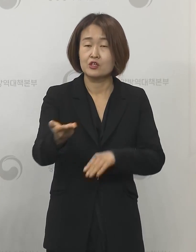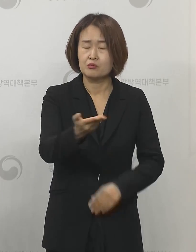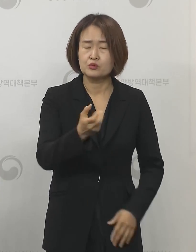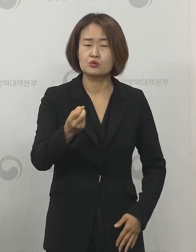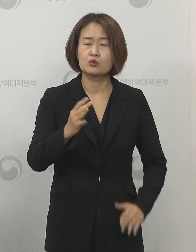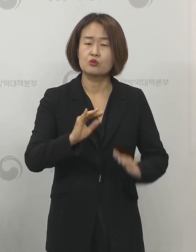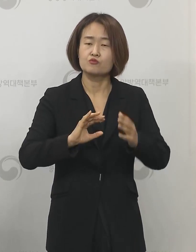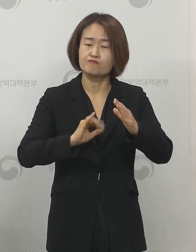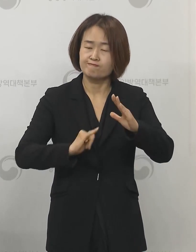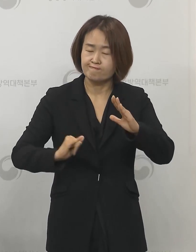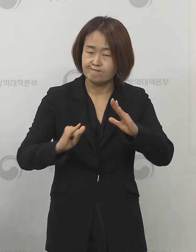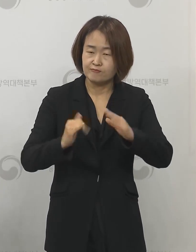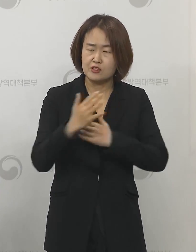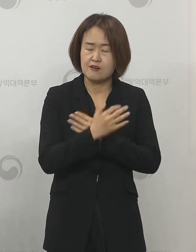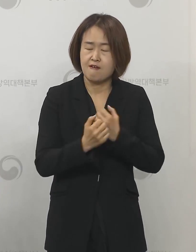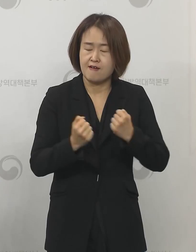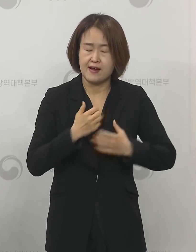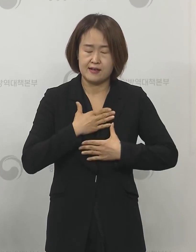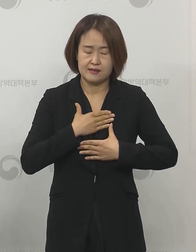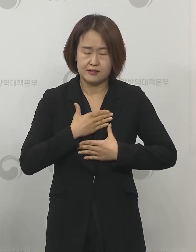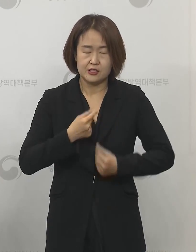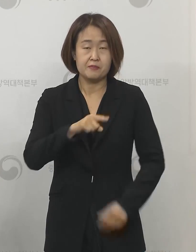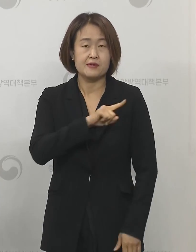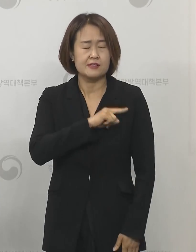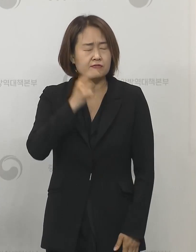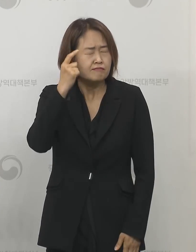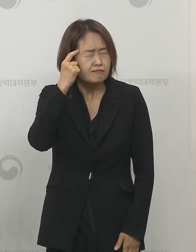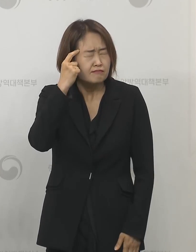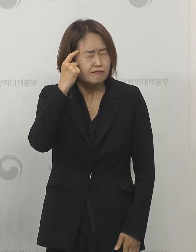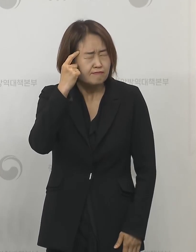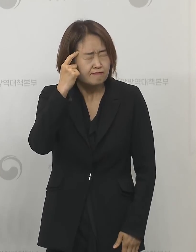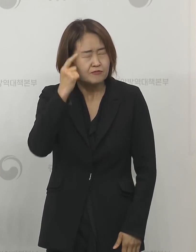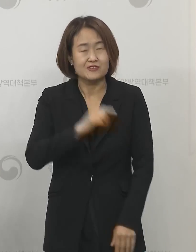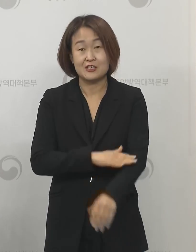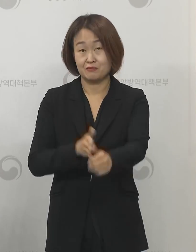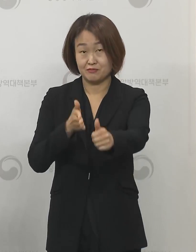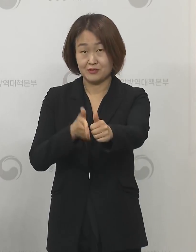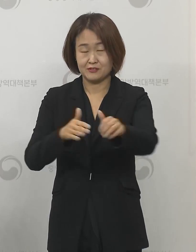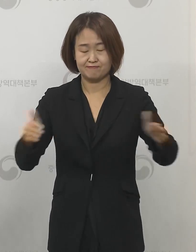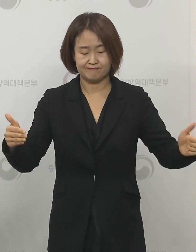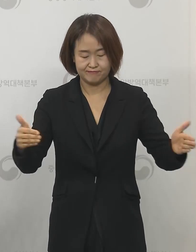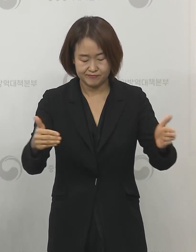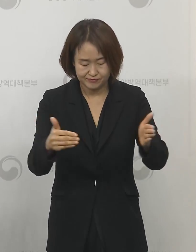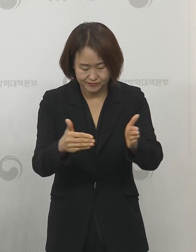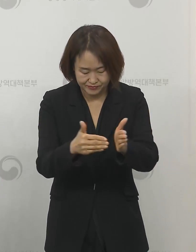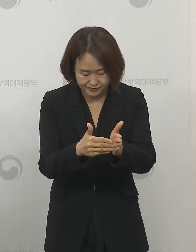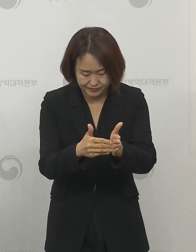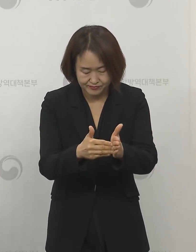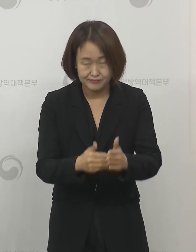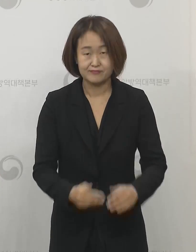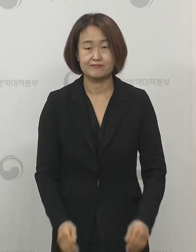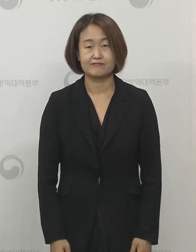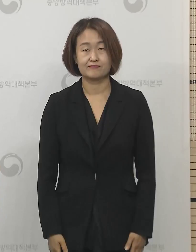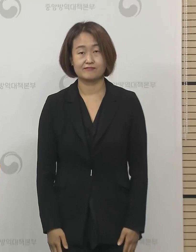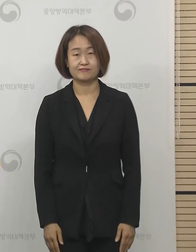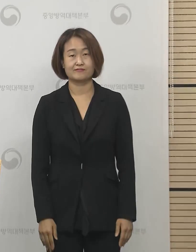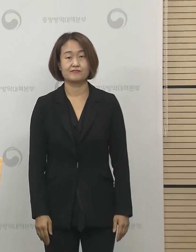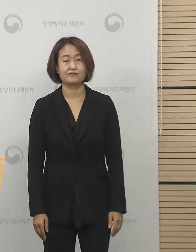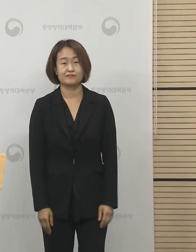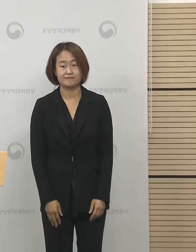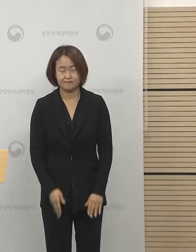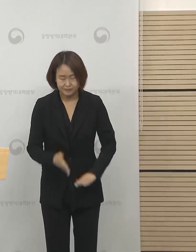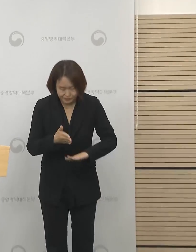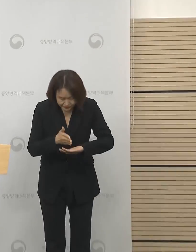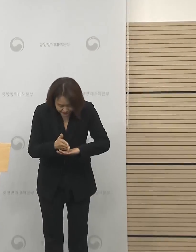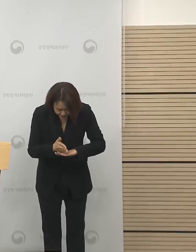가족들의 건강과 안전을 먼저 선택해 주실 것을 당부드립니다 이상 브리핑을 마치겠습니다 네, 이상으로 정례 브리핑